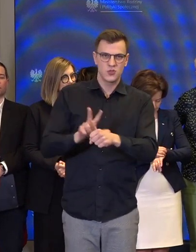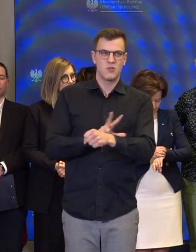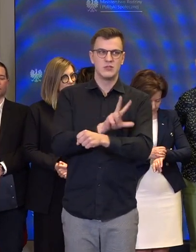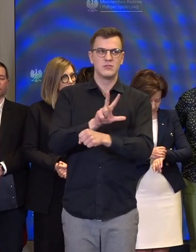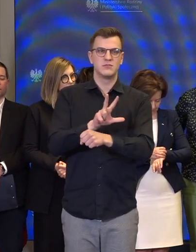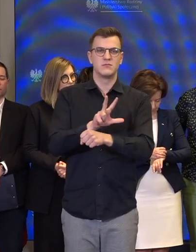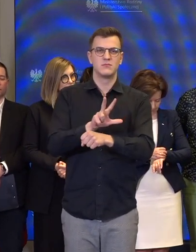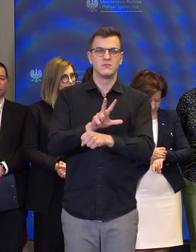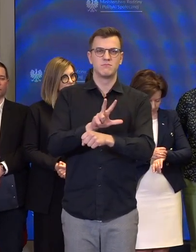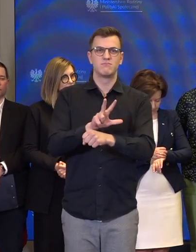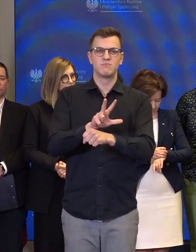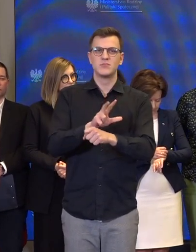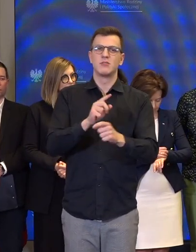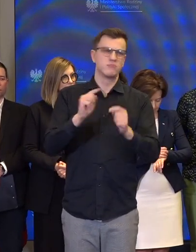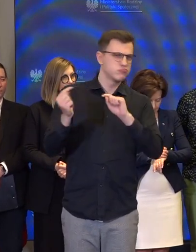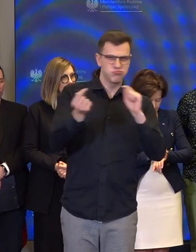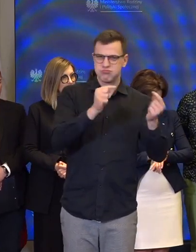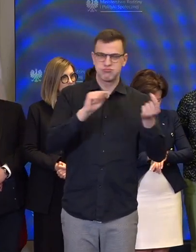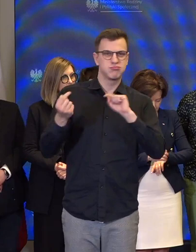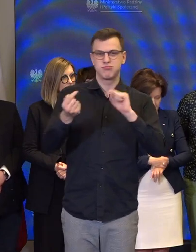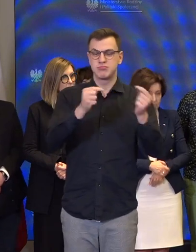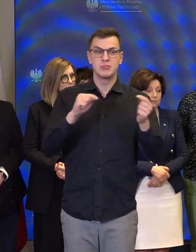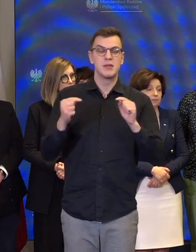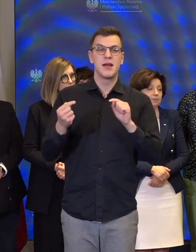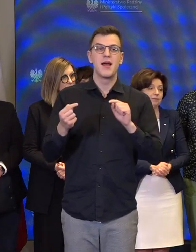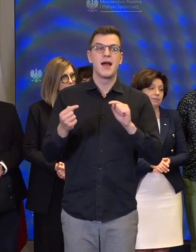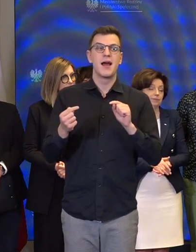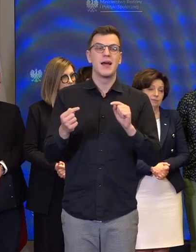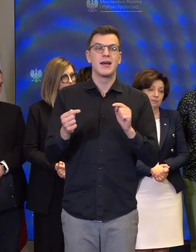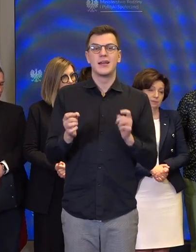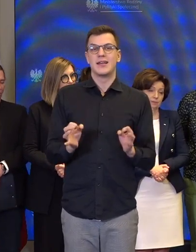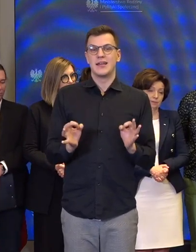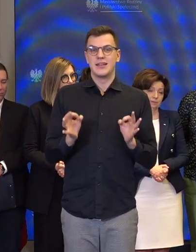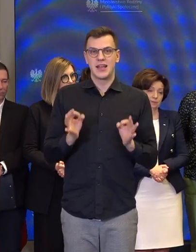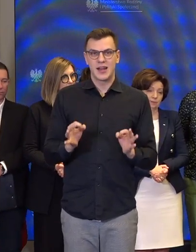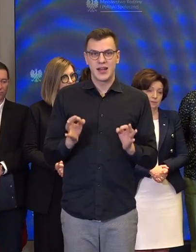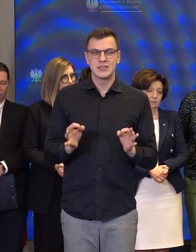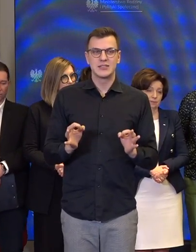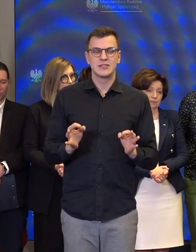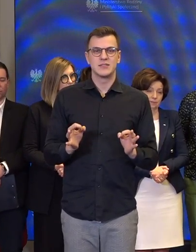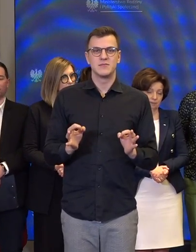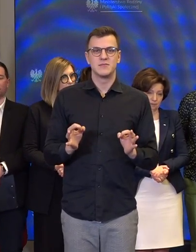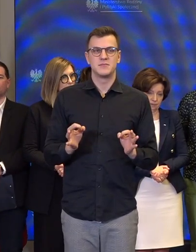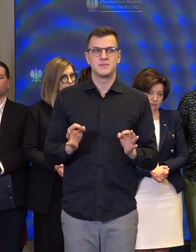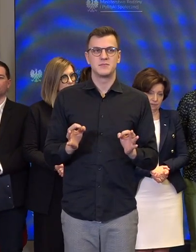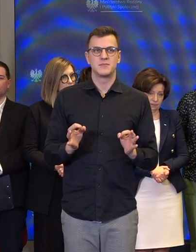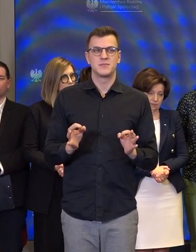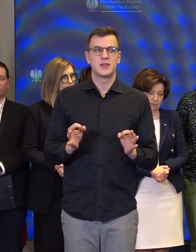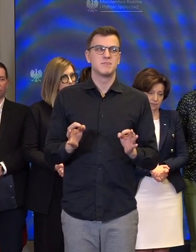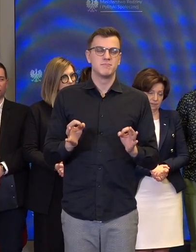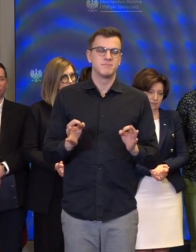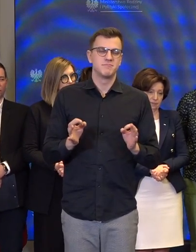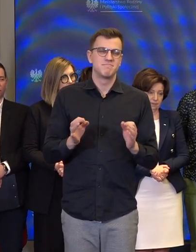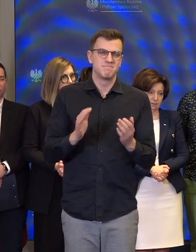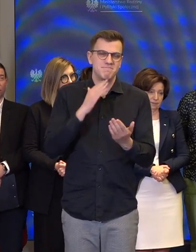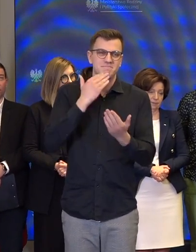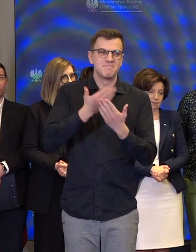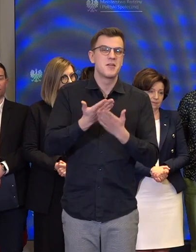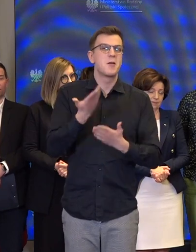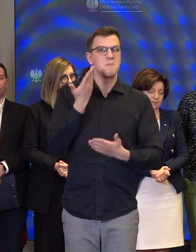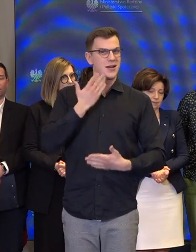i oto jesteśmy w punkcie, gdzie mogę z nieskrywaną radością